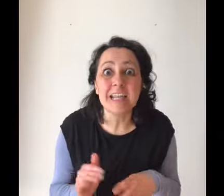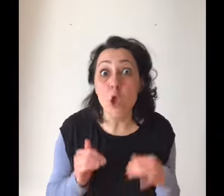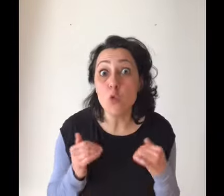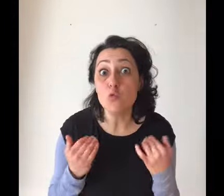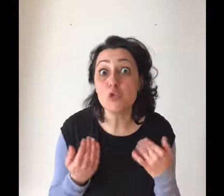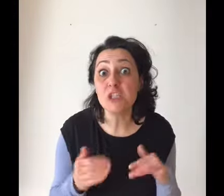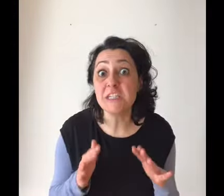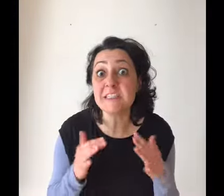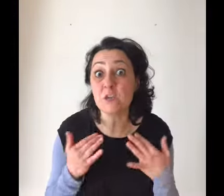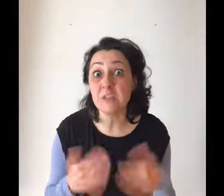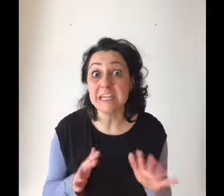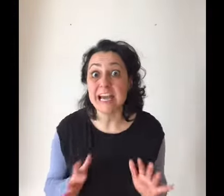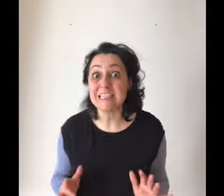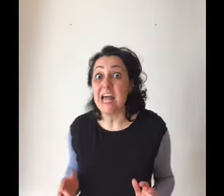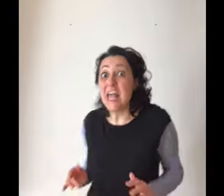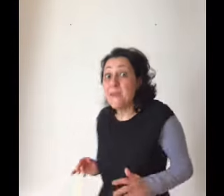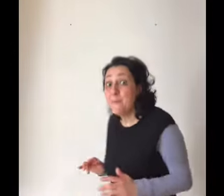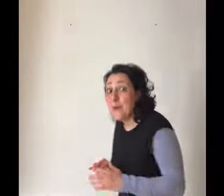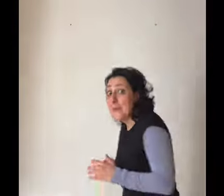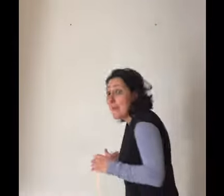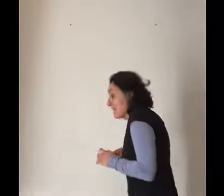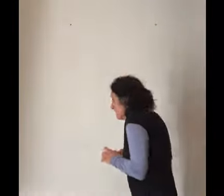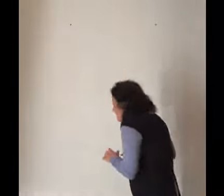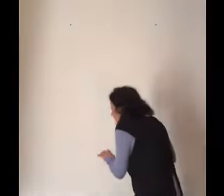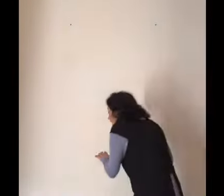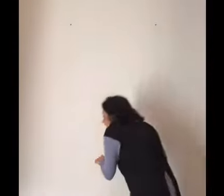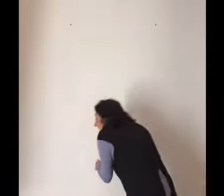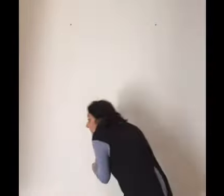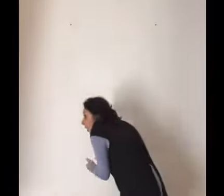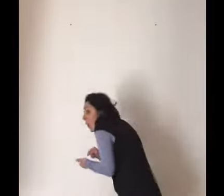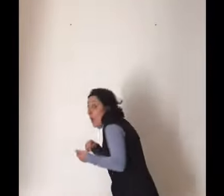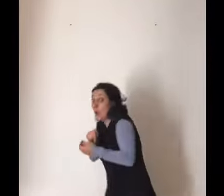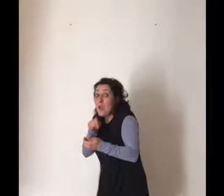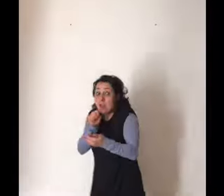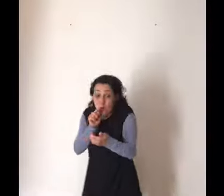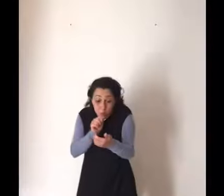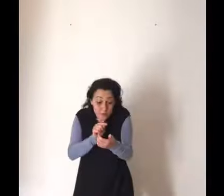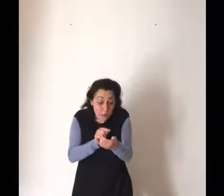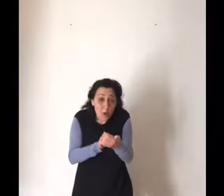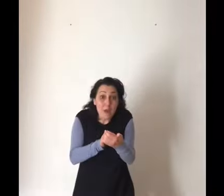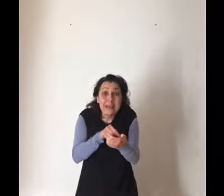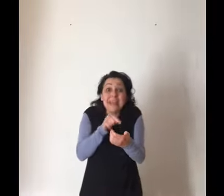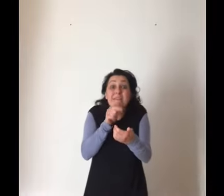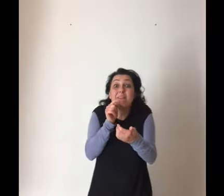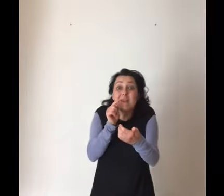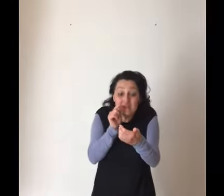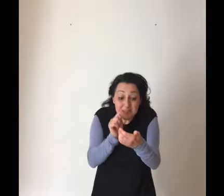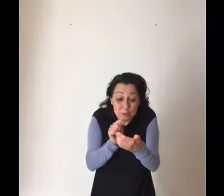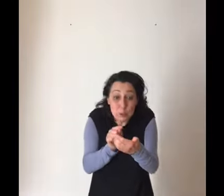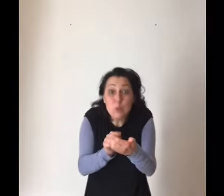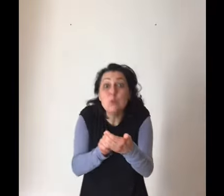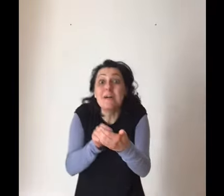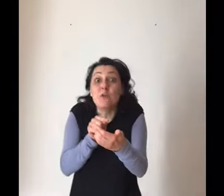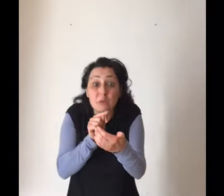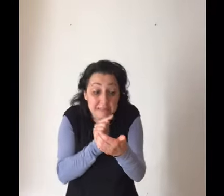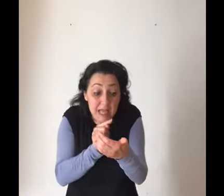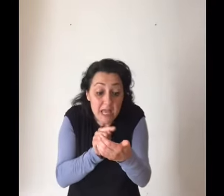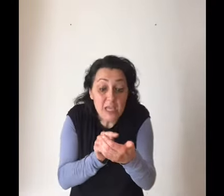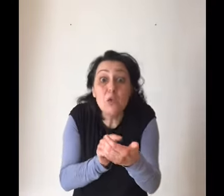uscissero di casa e poi chiamò quel numero che aveva visto una volta in